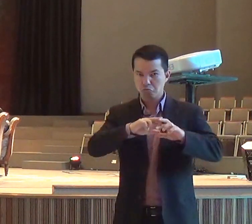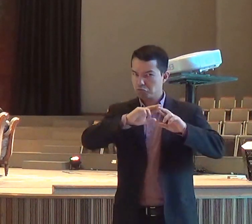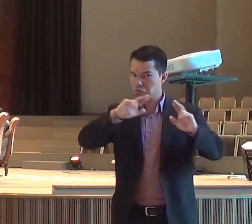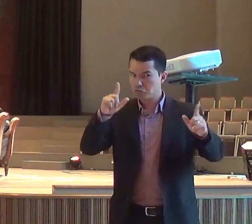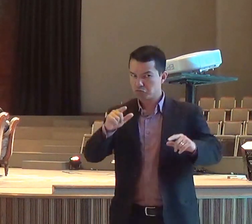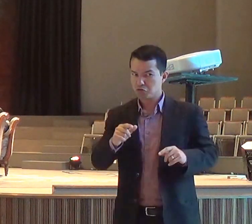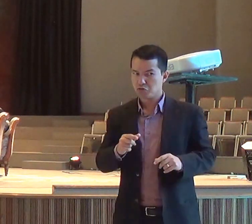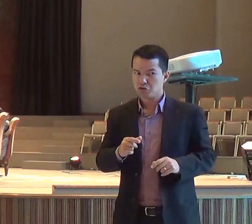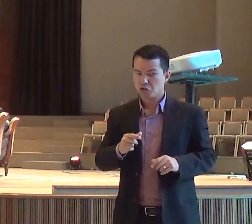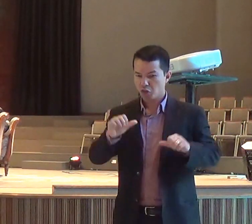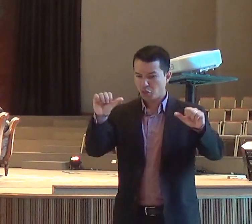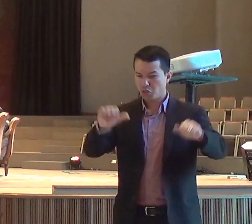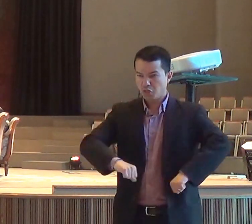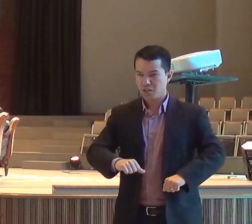você já ouviu, alguma coisa parecida,